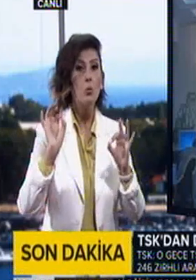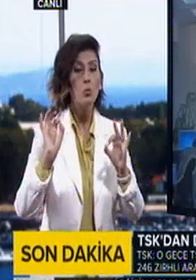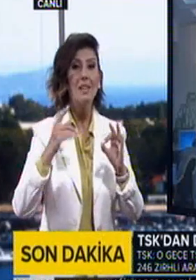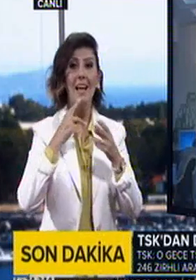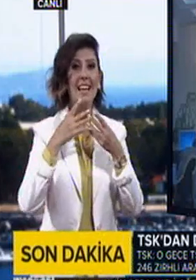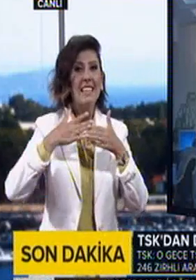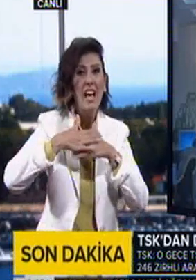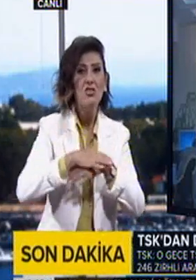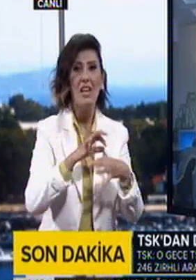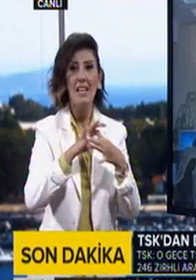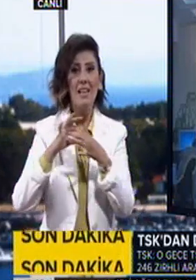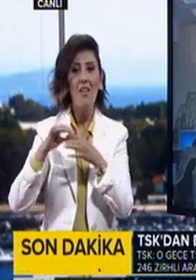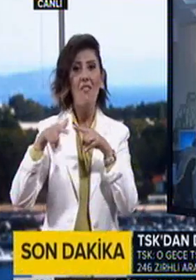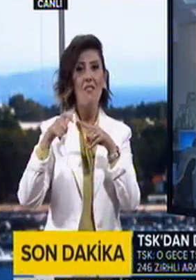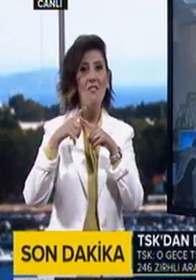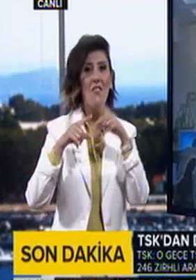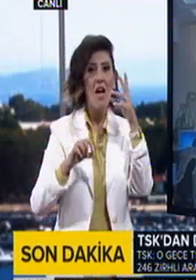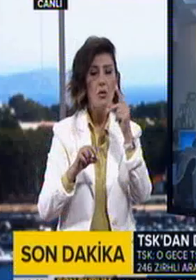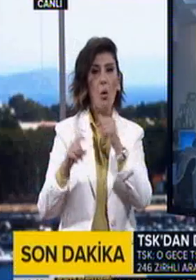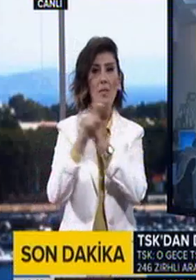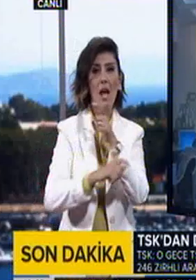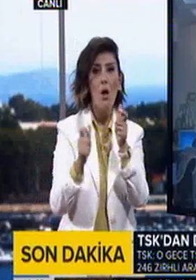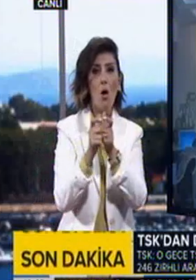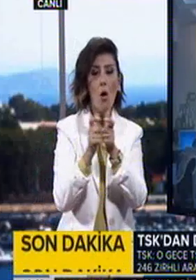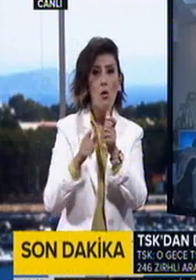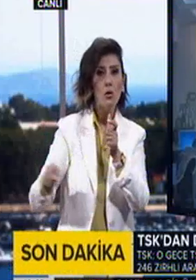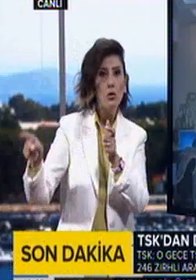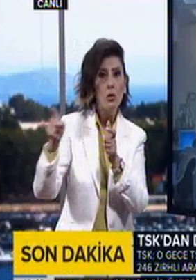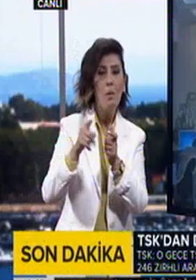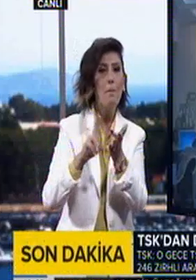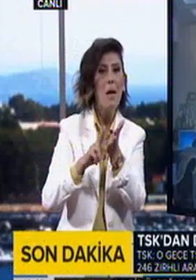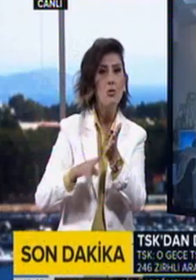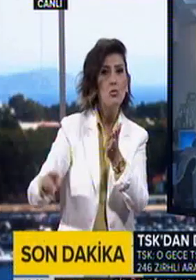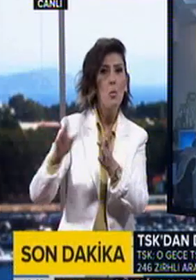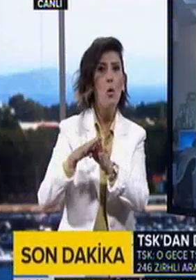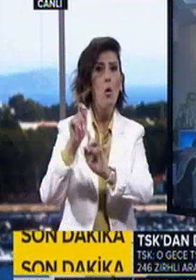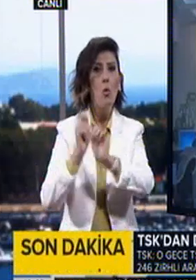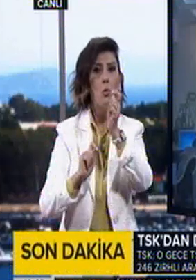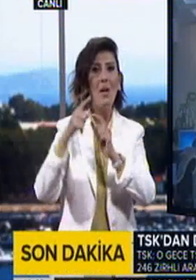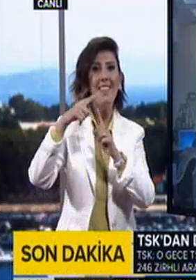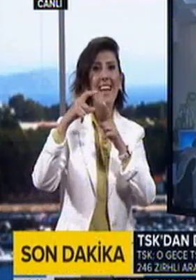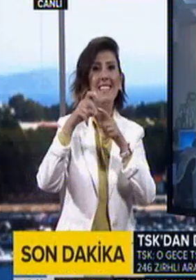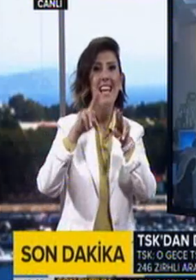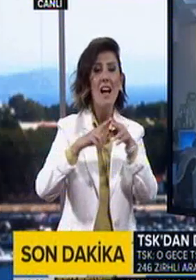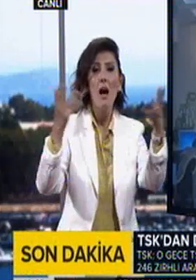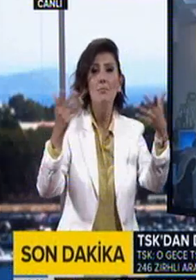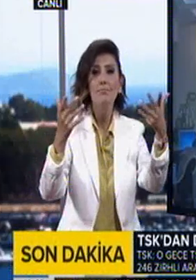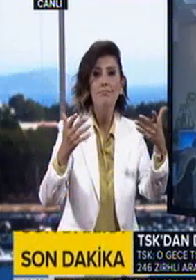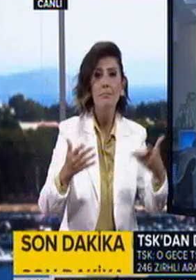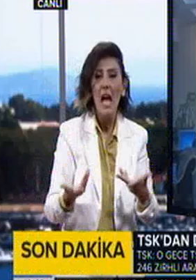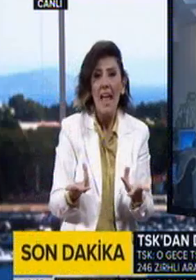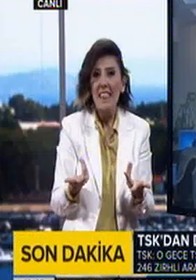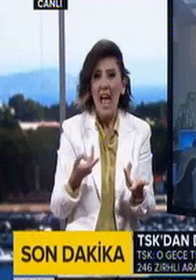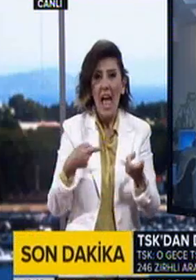ilişkin yine FETÖ terör örgütü mensupları ve diğer çete mensuplarının kullandığı TSK envanterinde yer alan